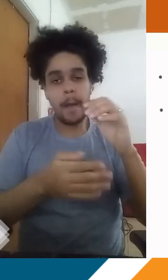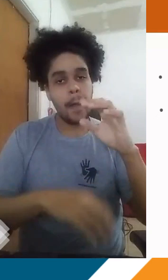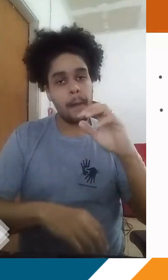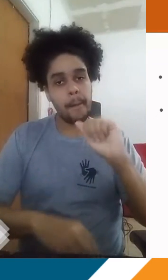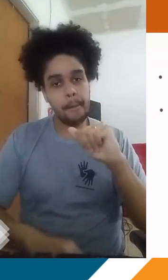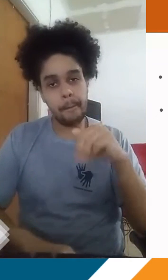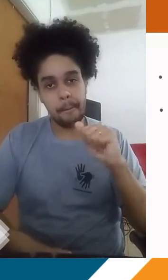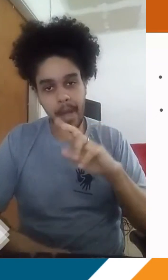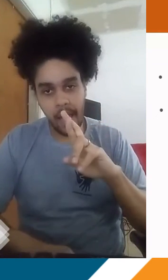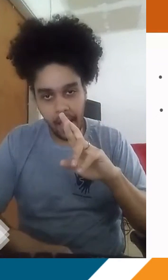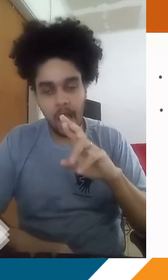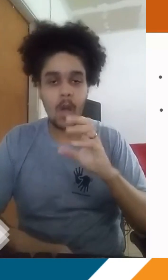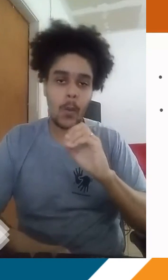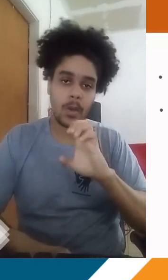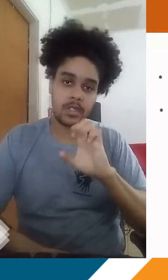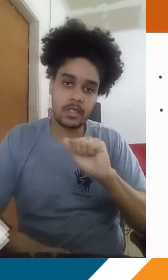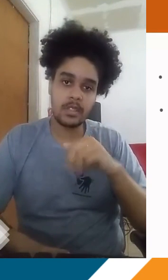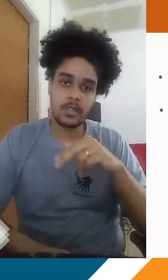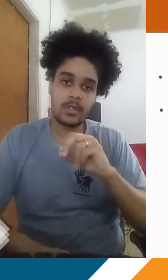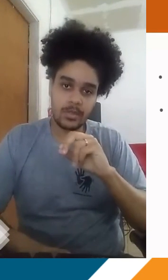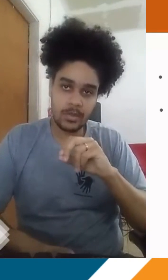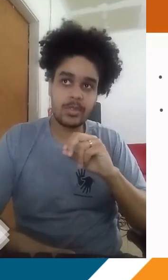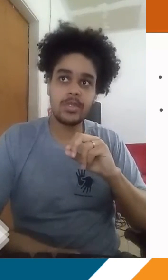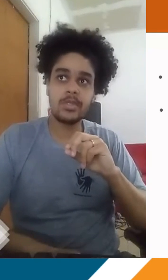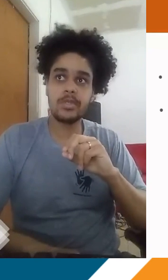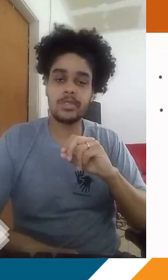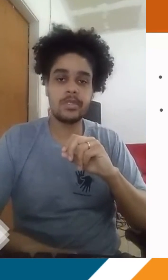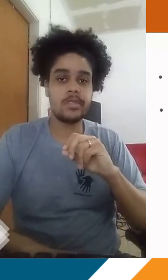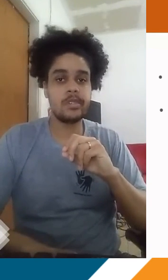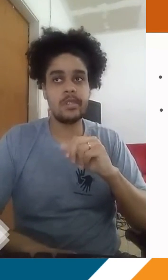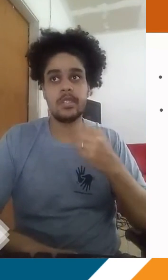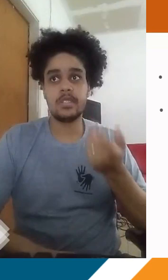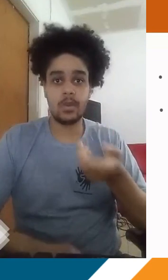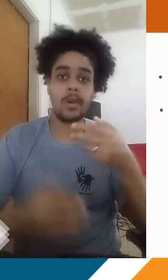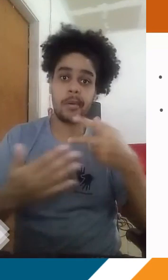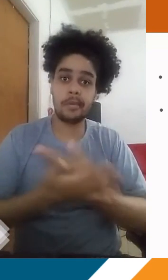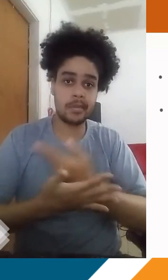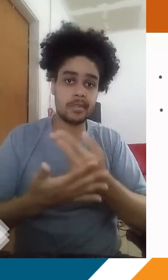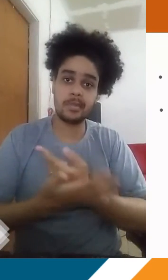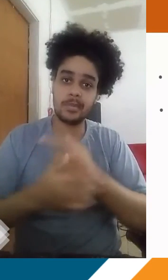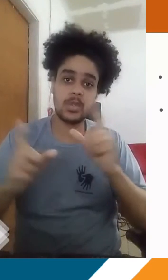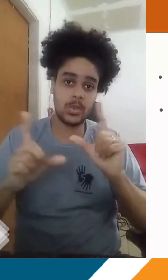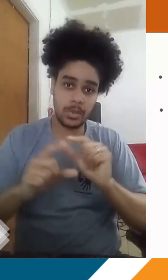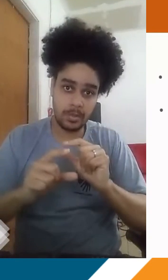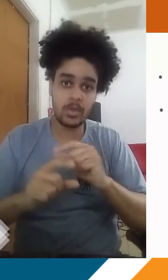Mar, né? Oceano, lagoa, enfim. Tudo isso acaba não evaporando tanto. Consequentemente, a gente tem menos